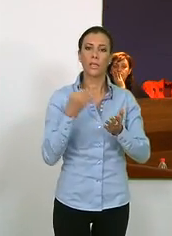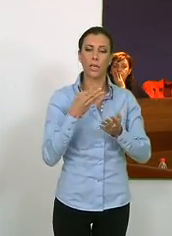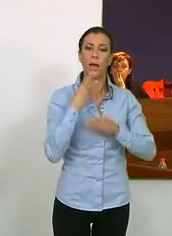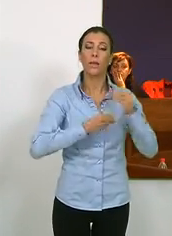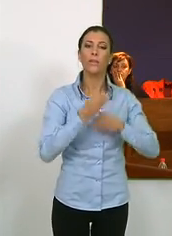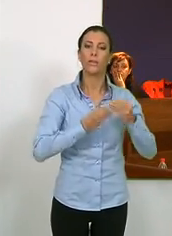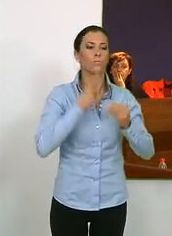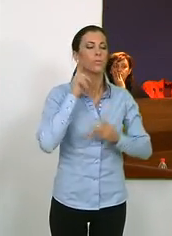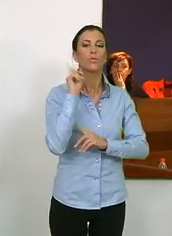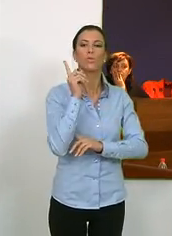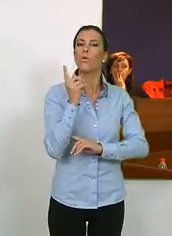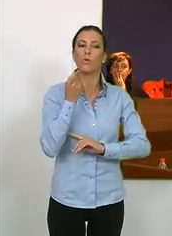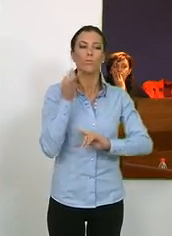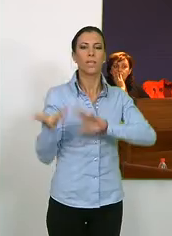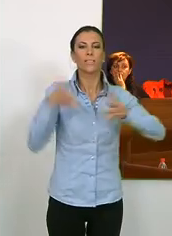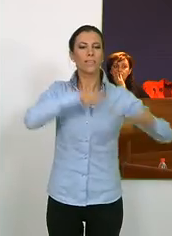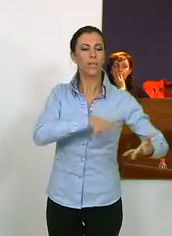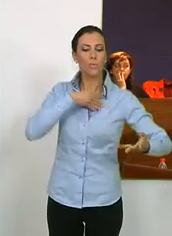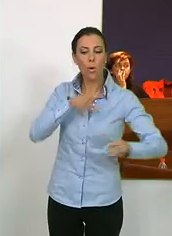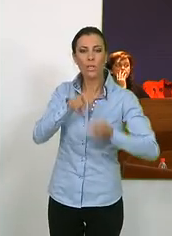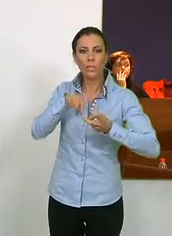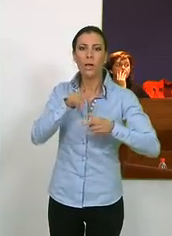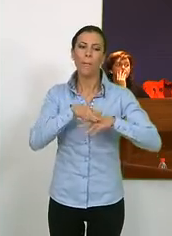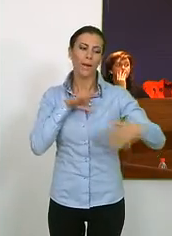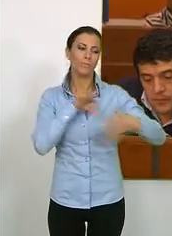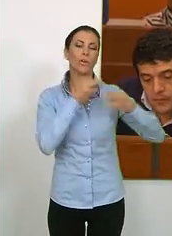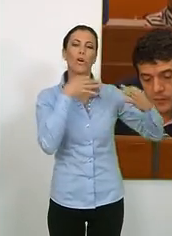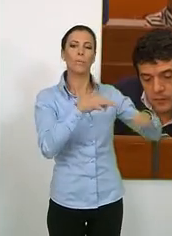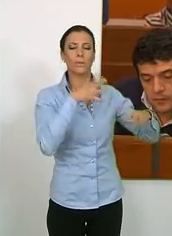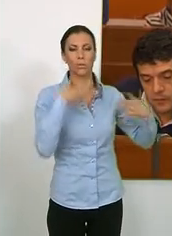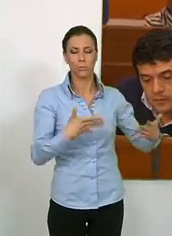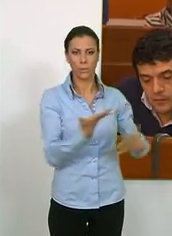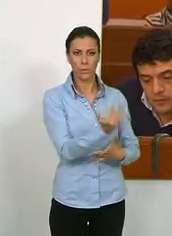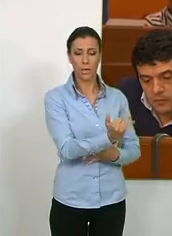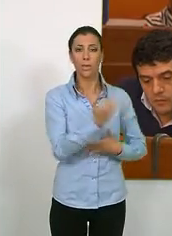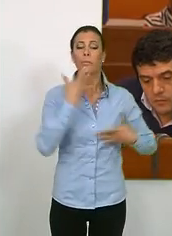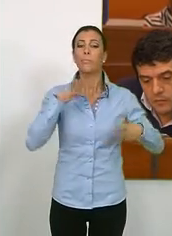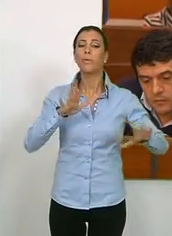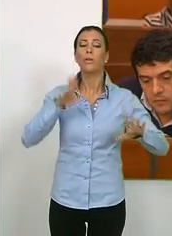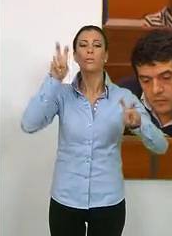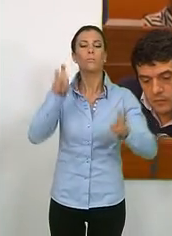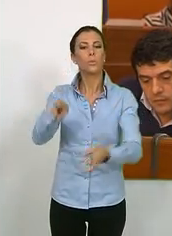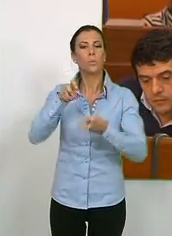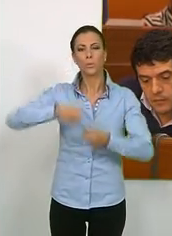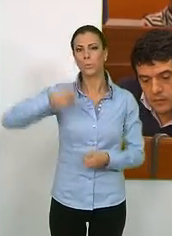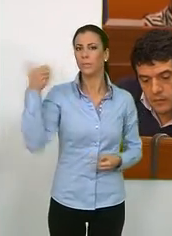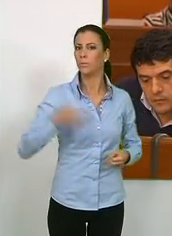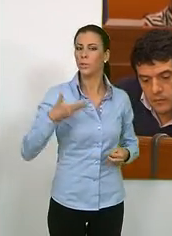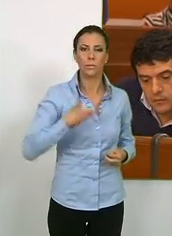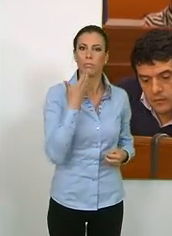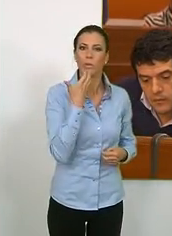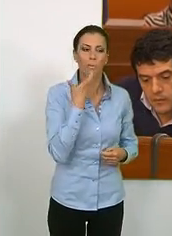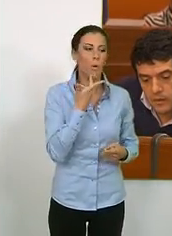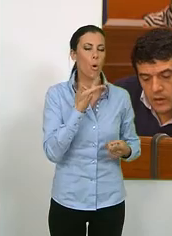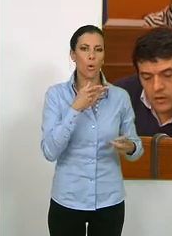ha hecho simplemente es adaptar esa tasa a la normativa vigente. En el caso de los impuestos más importantes, como